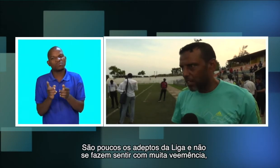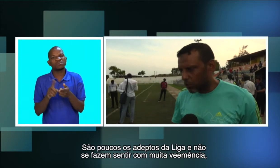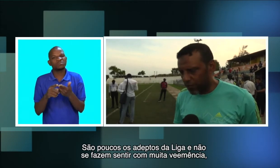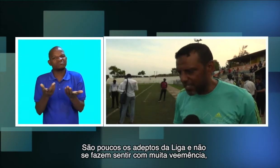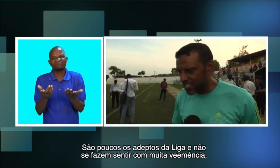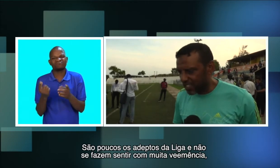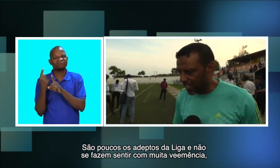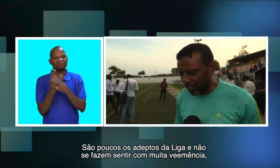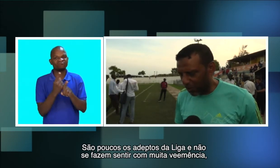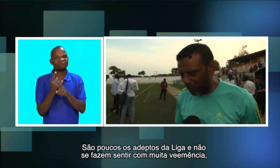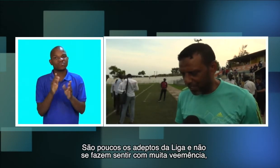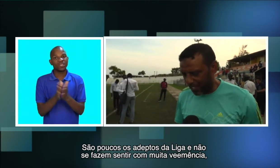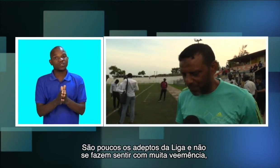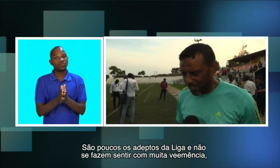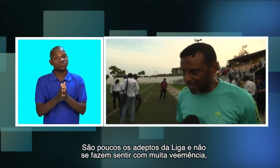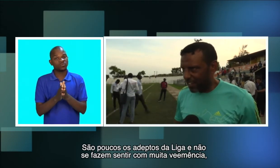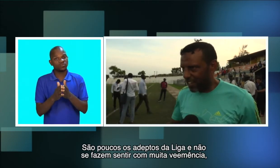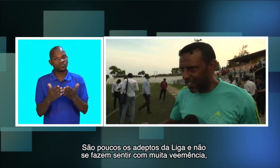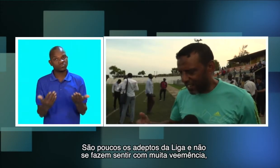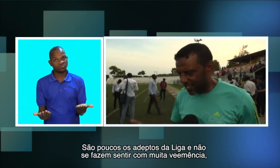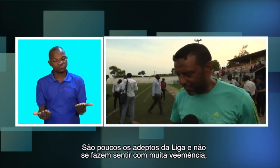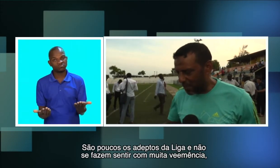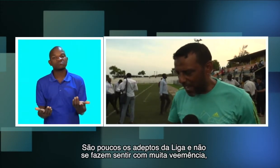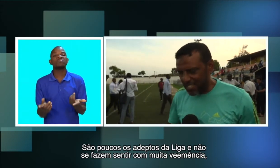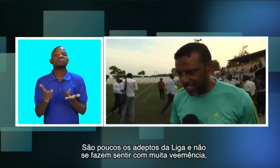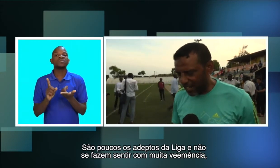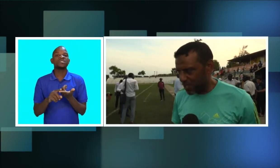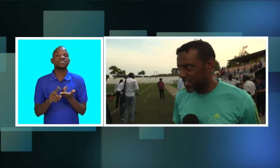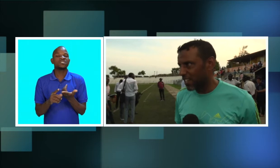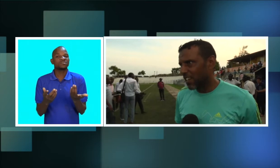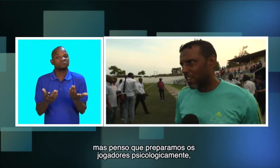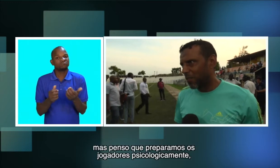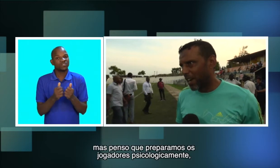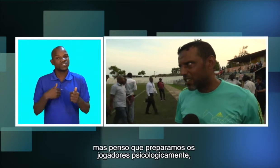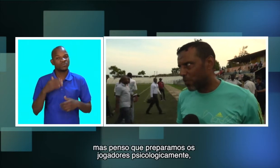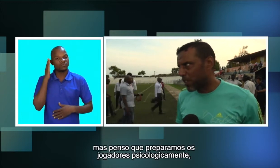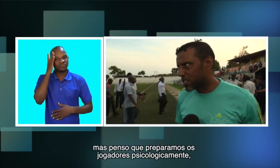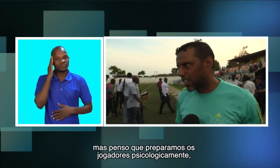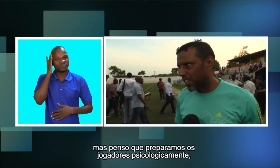não se fazem sentir com muita veemência, digamos assim. Mas eu penso que